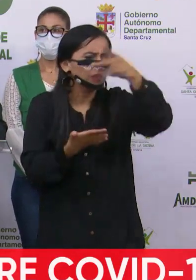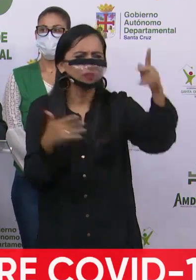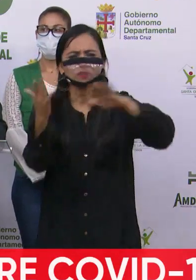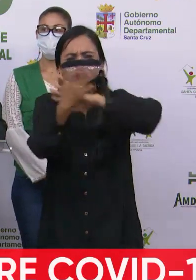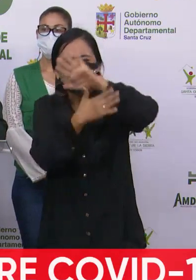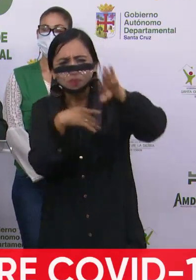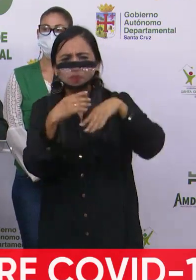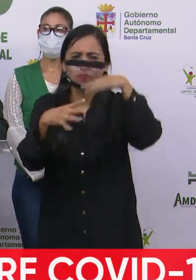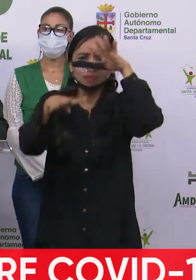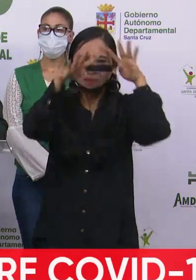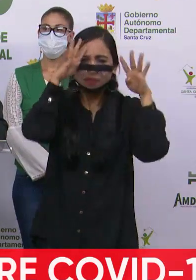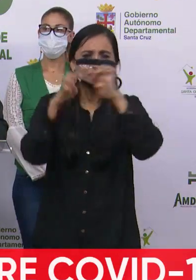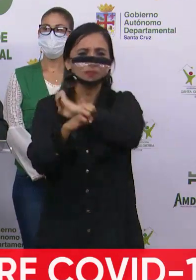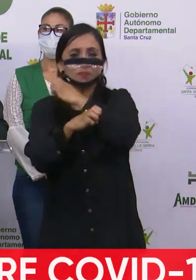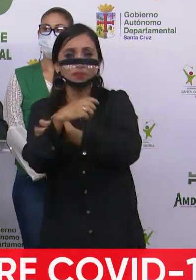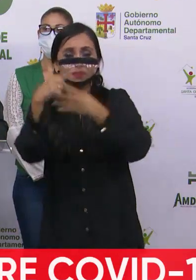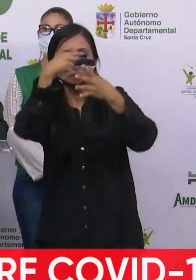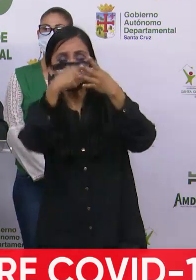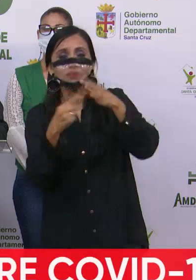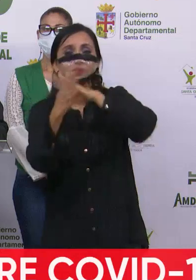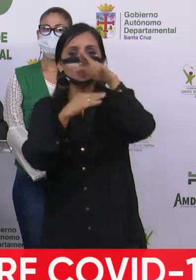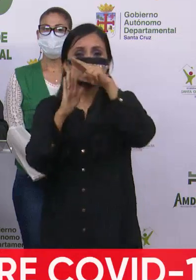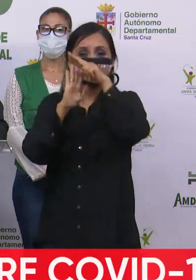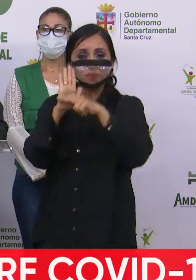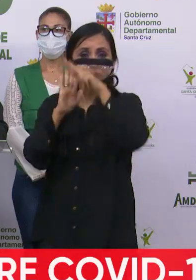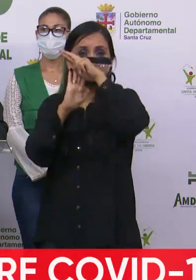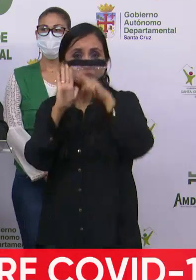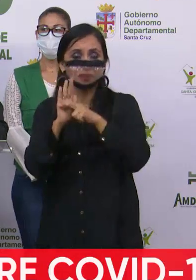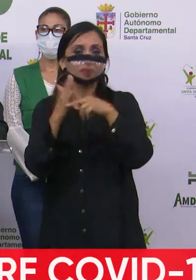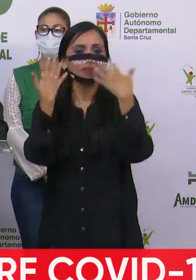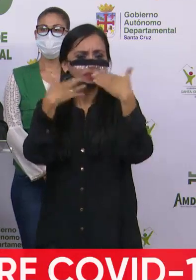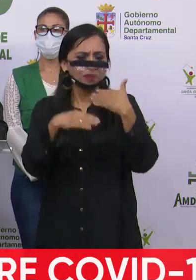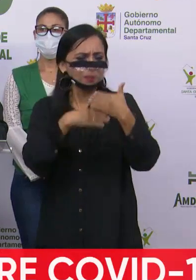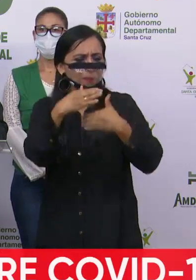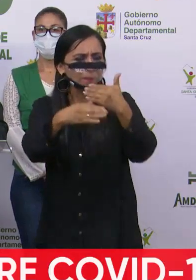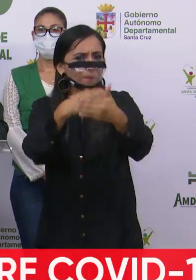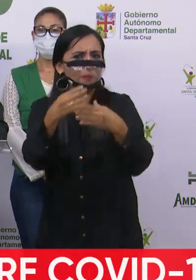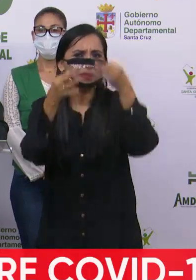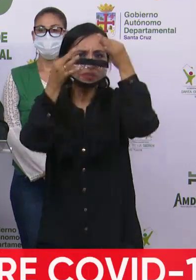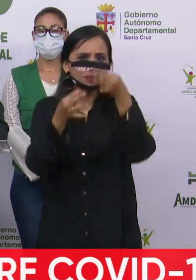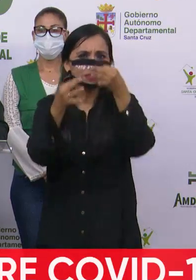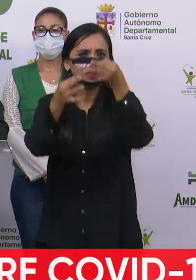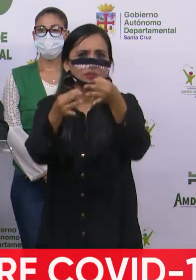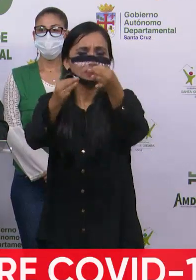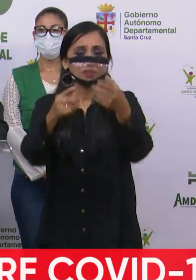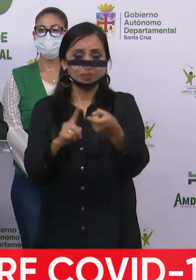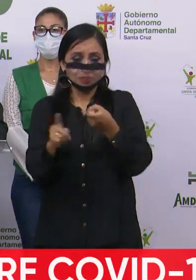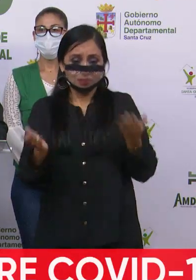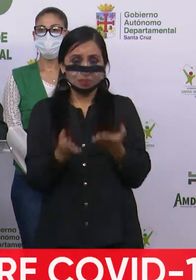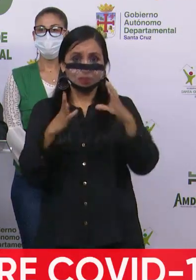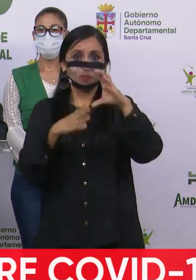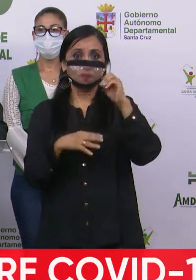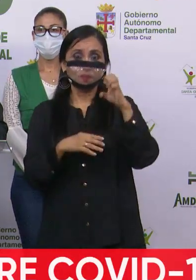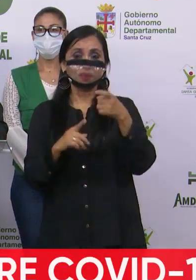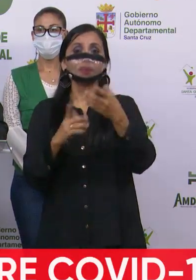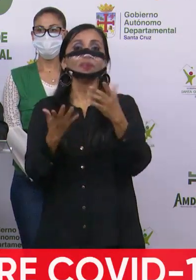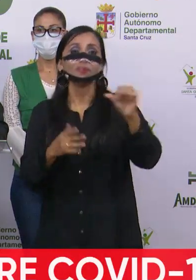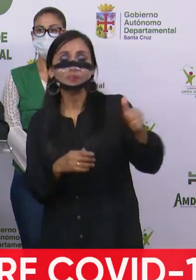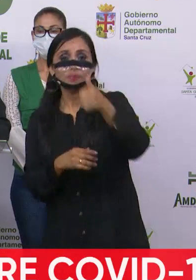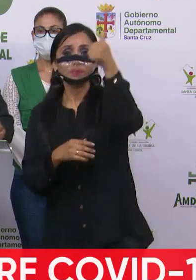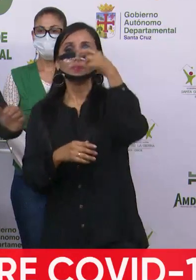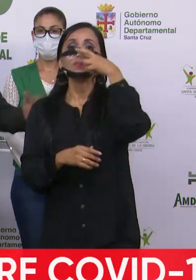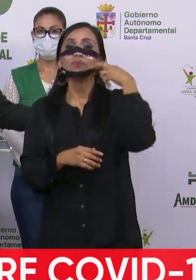sacrificio y todas las medidas extraordinarias que se han venido tomando desde el COE Departamental a la cabeza de nuestro